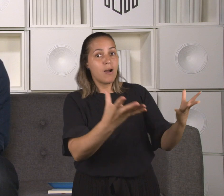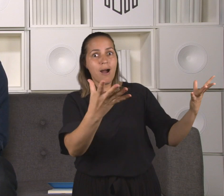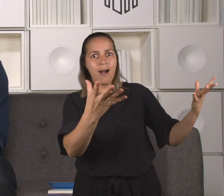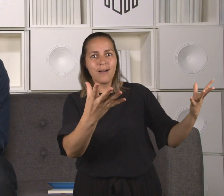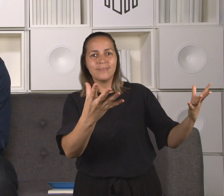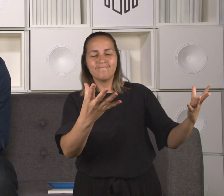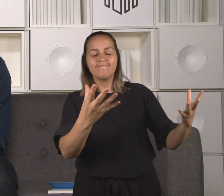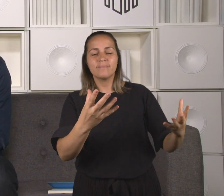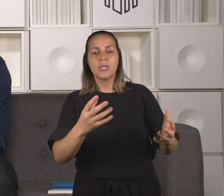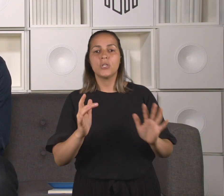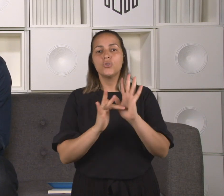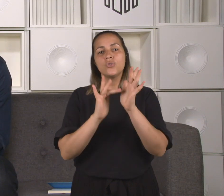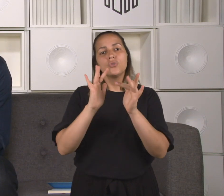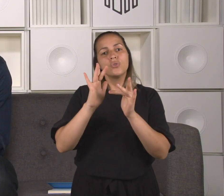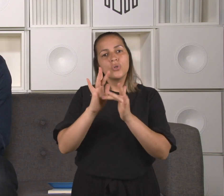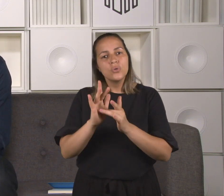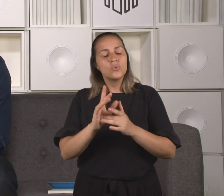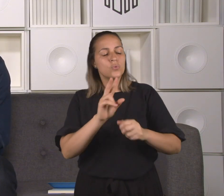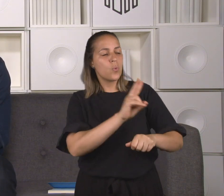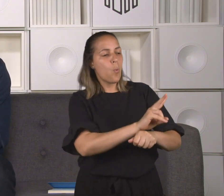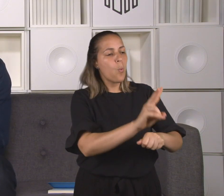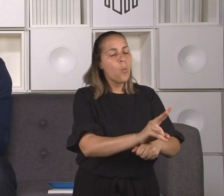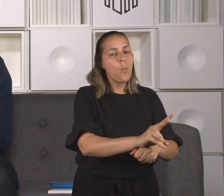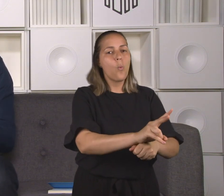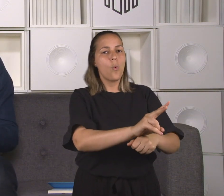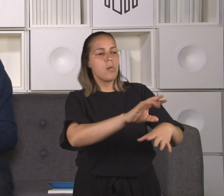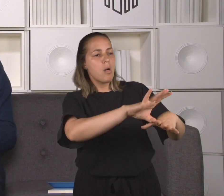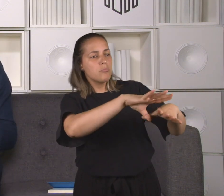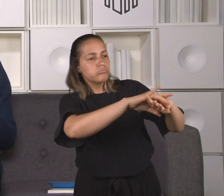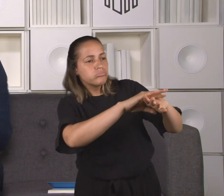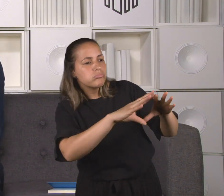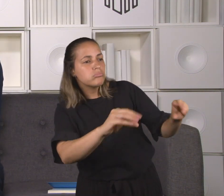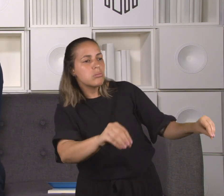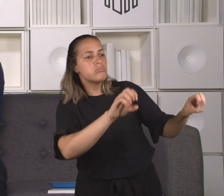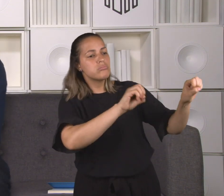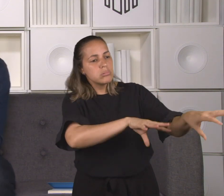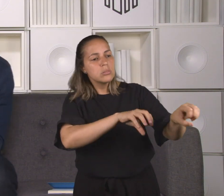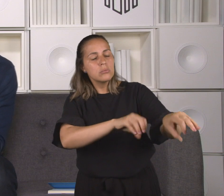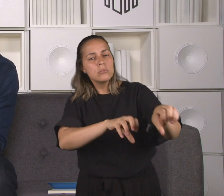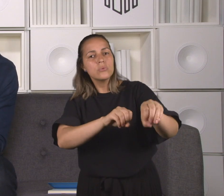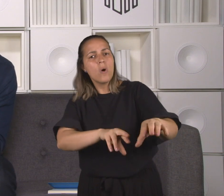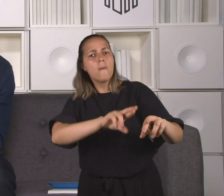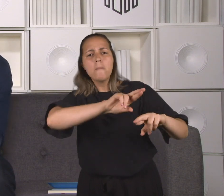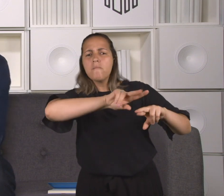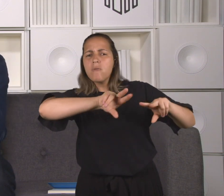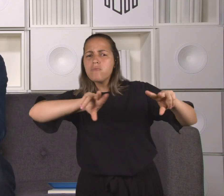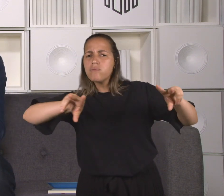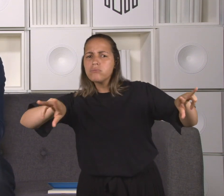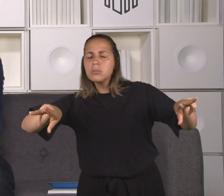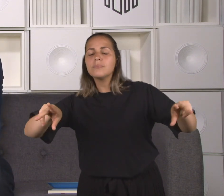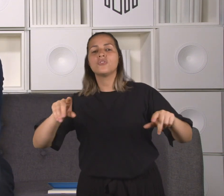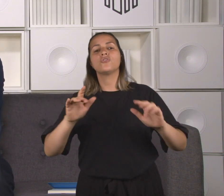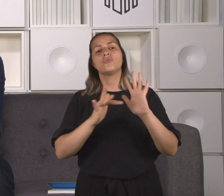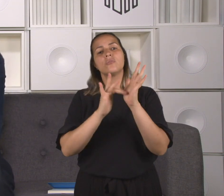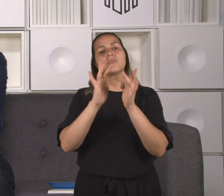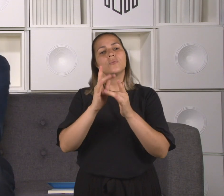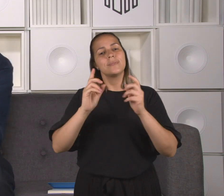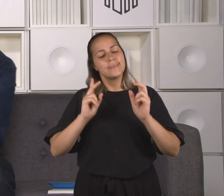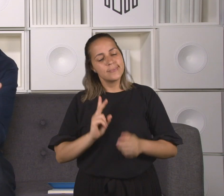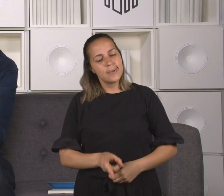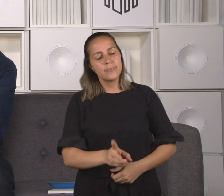atenuar o sofrimento de uma pessoa em particular. Mas eles têm a finalidade de apontar,